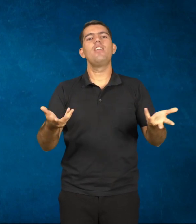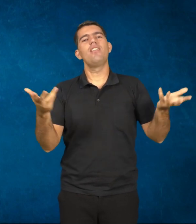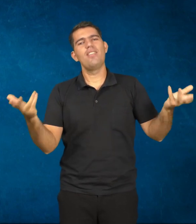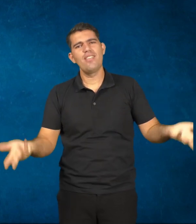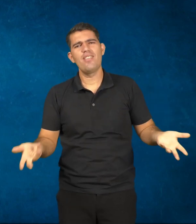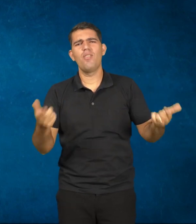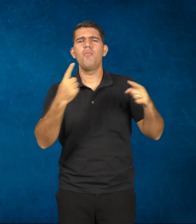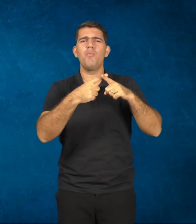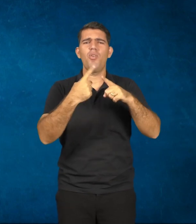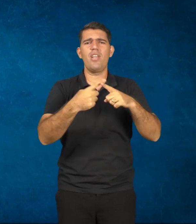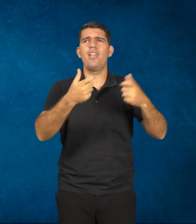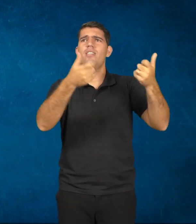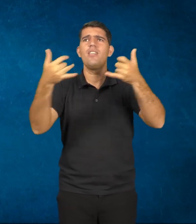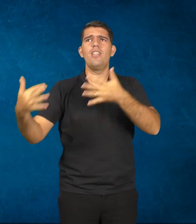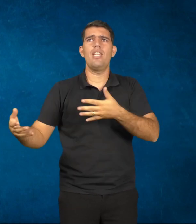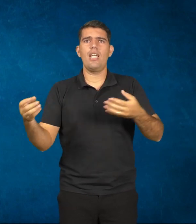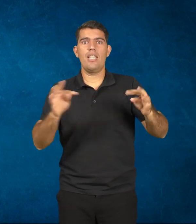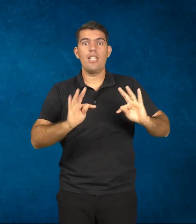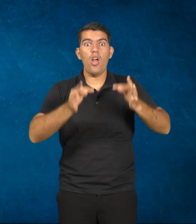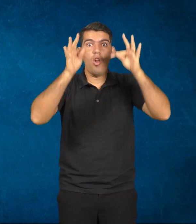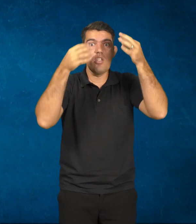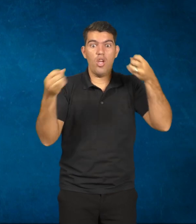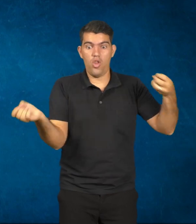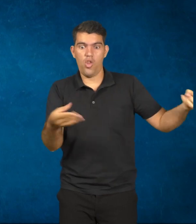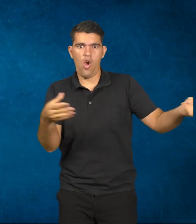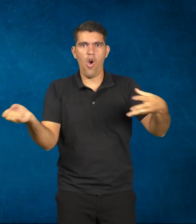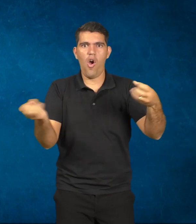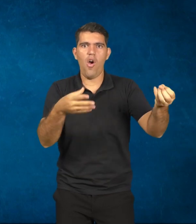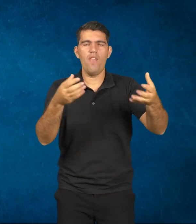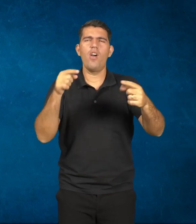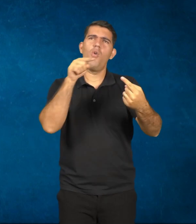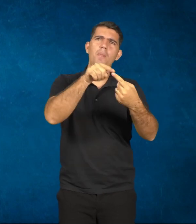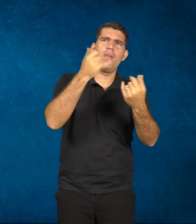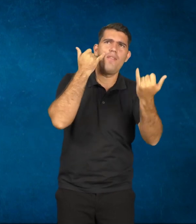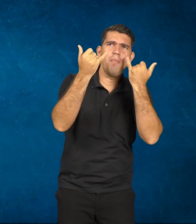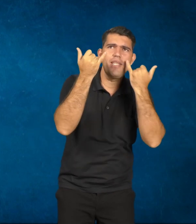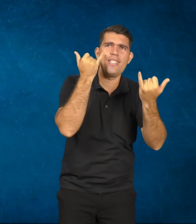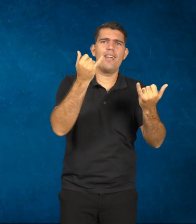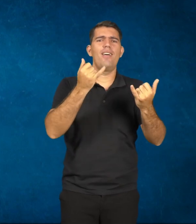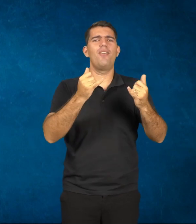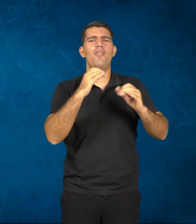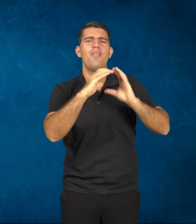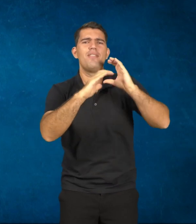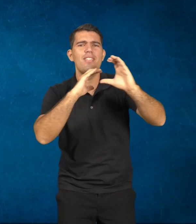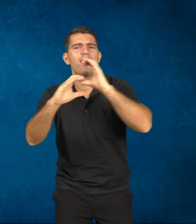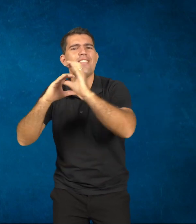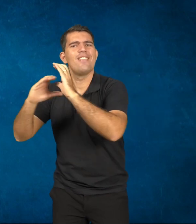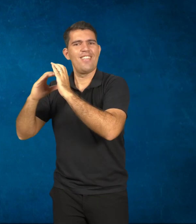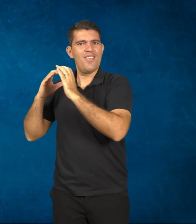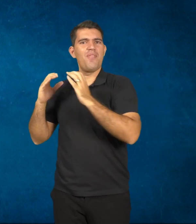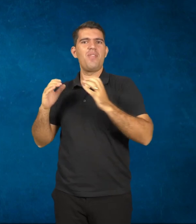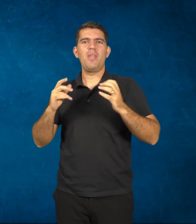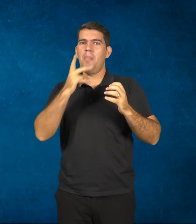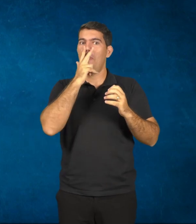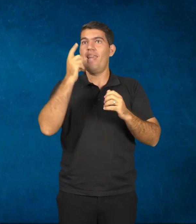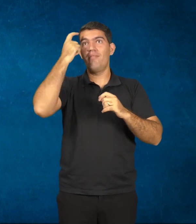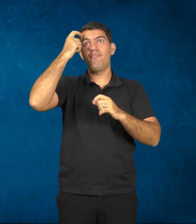tecnologias, e as tecnologias da informação e da comunicação em especial, há um imaginário muito